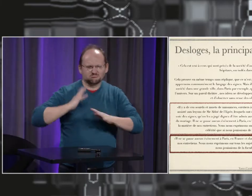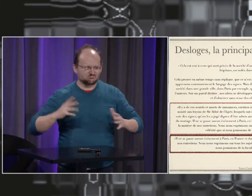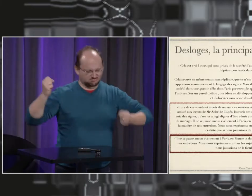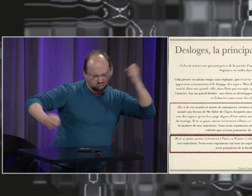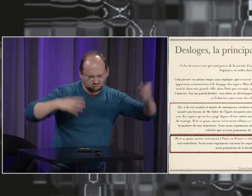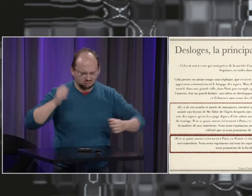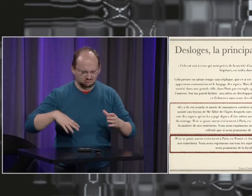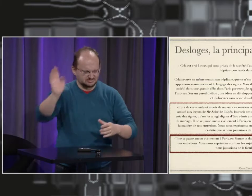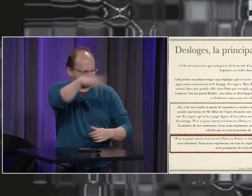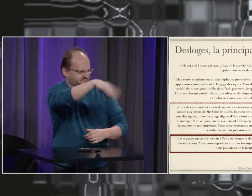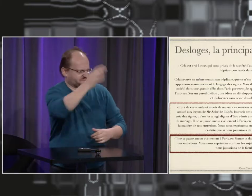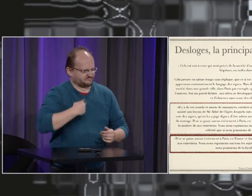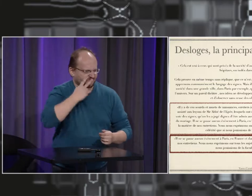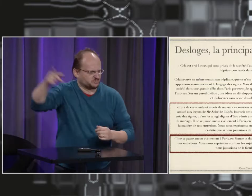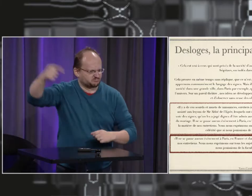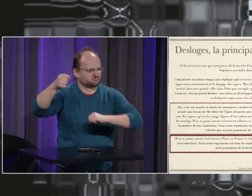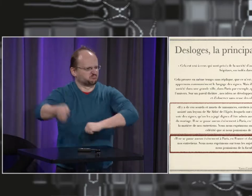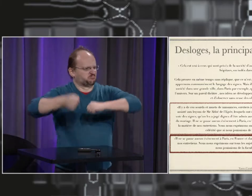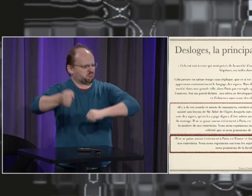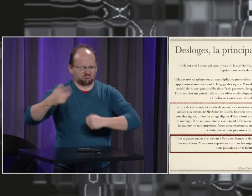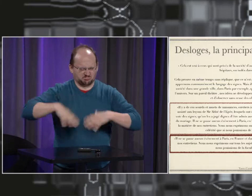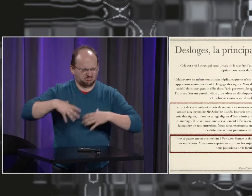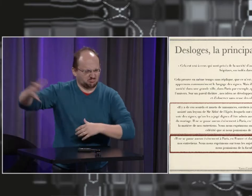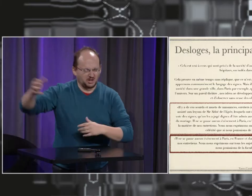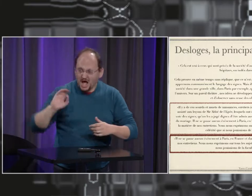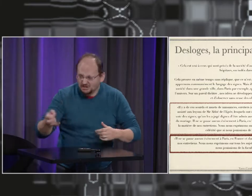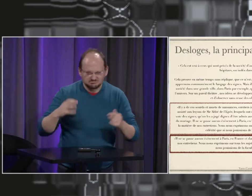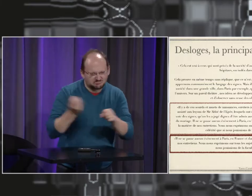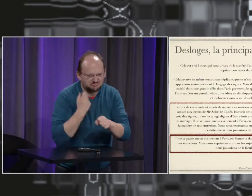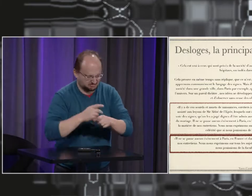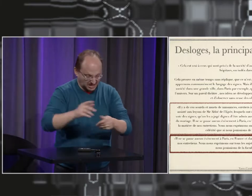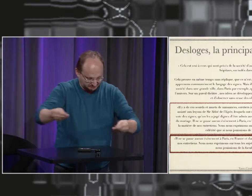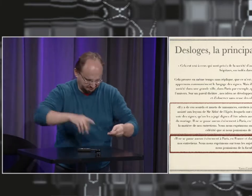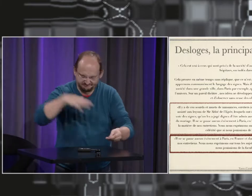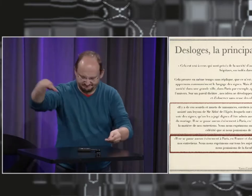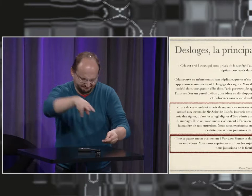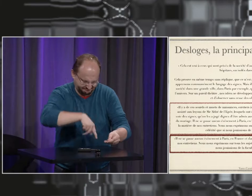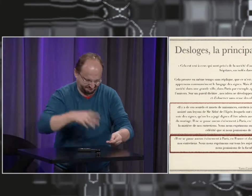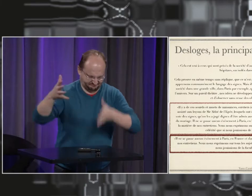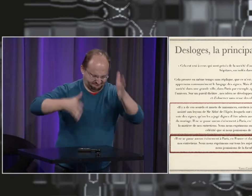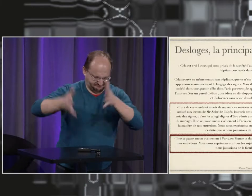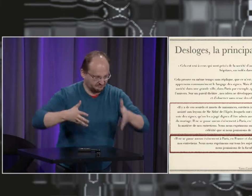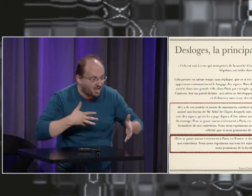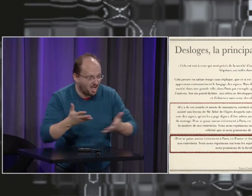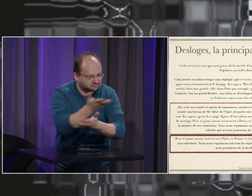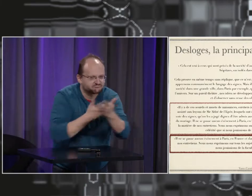Imaginez une auberge au Moyen-Âge, une grosse table en bois, un sourd qui parle d'un chevalier, quelqu'un qui va